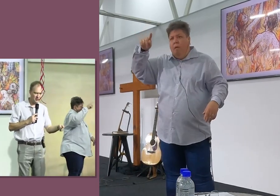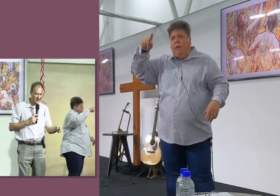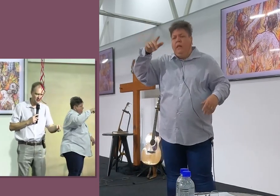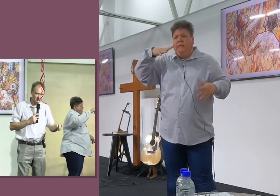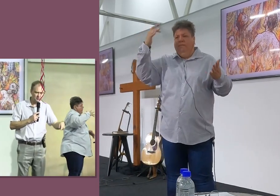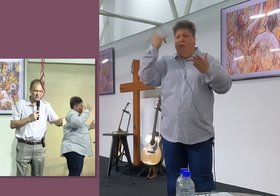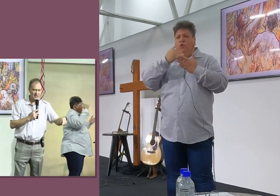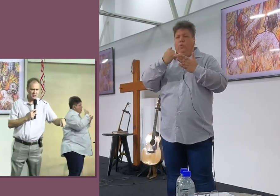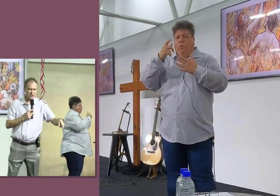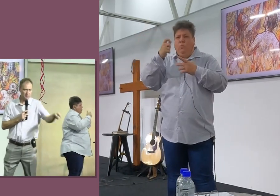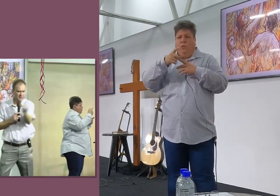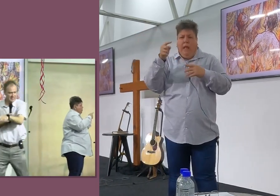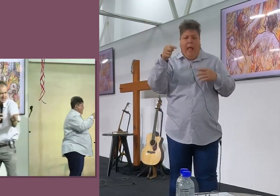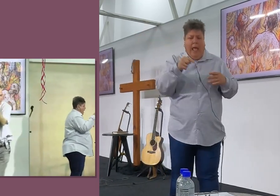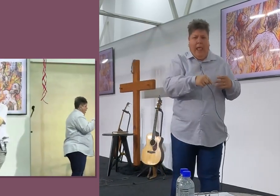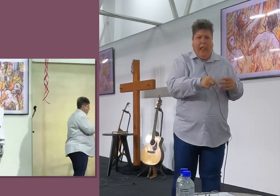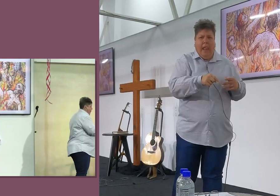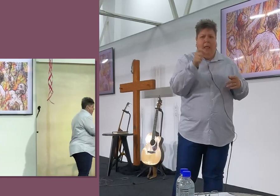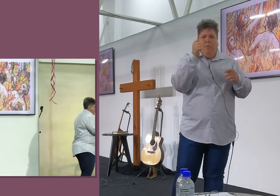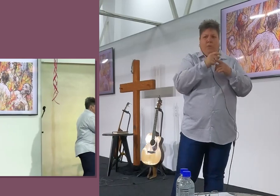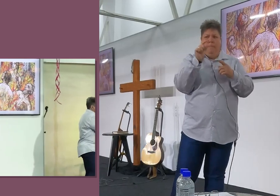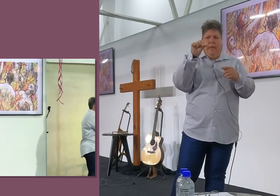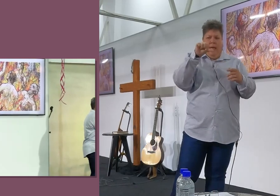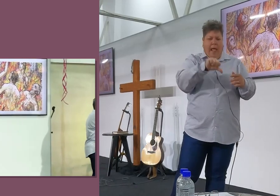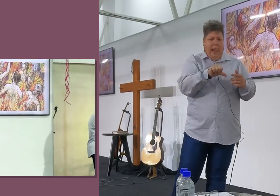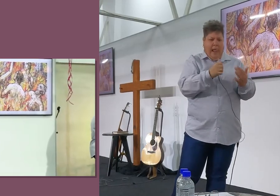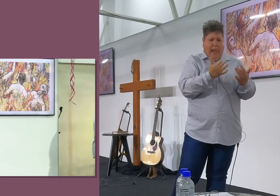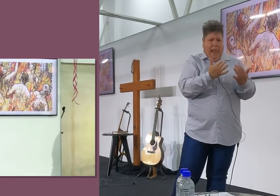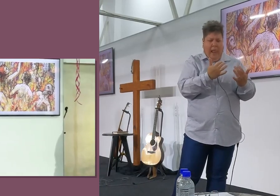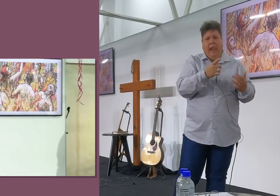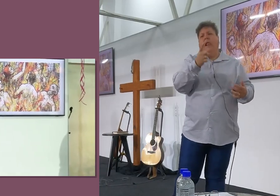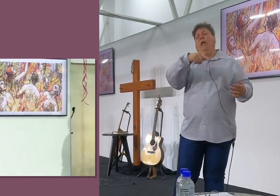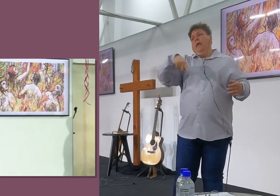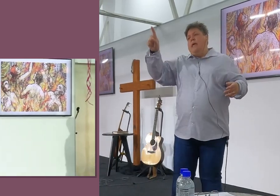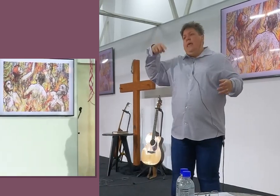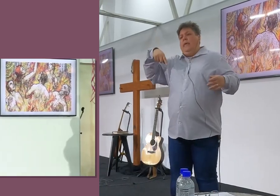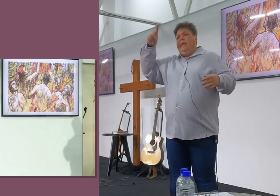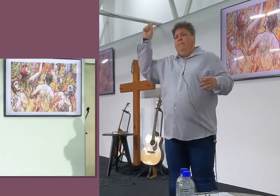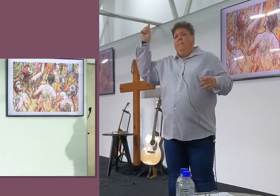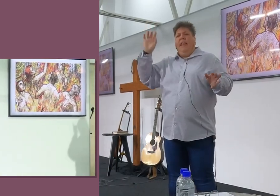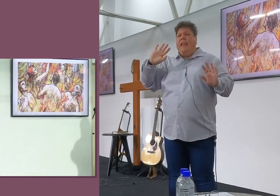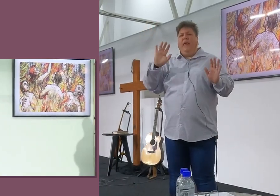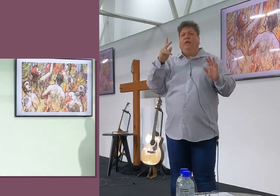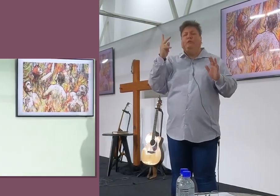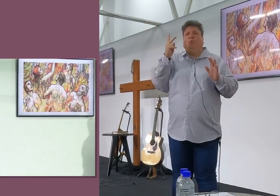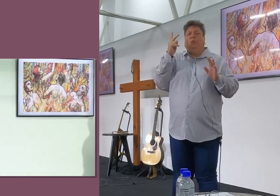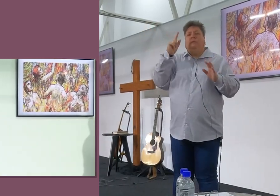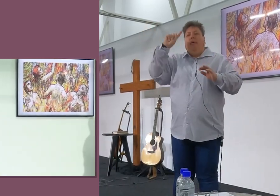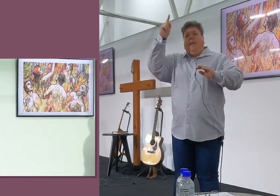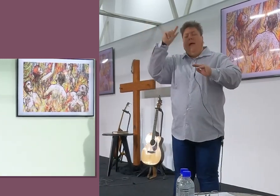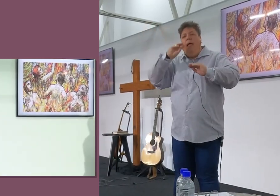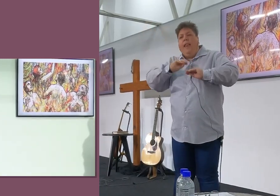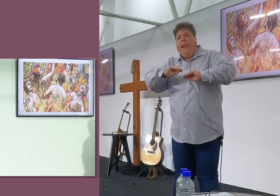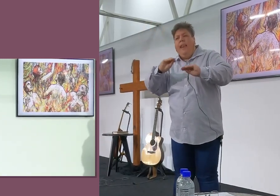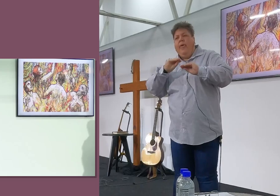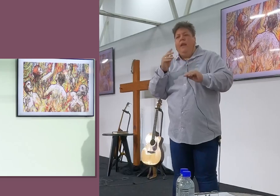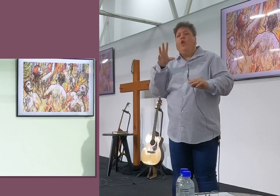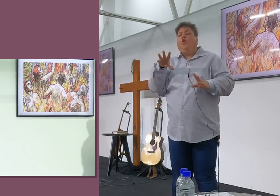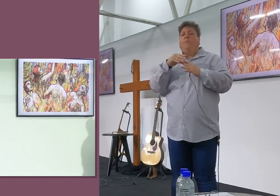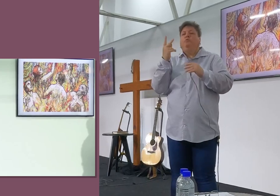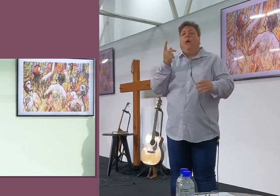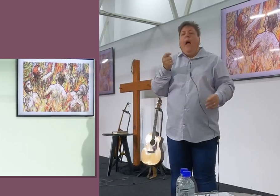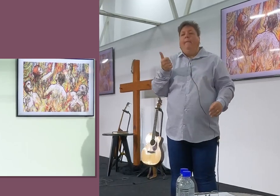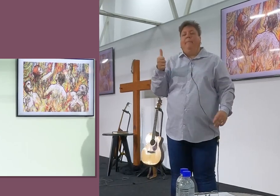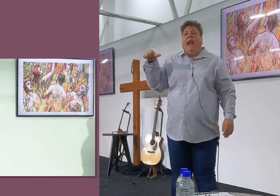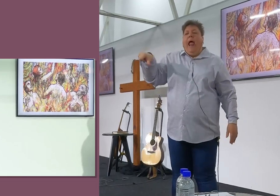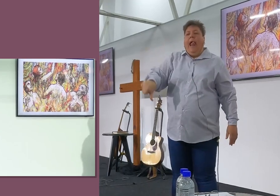veel zonde gedoen, So, En hulle moet hier sitte, Bikkie in die hel gaan tijdspandeer, Maar dis nie so hel, Soos hel, Hel nie, Dis net soos, Amper hel, Verstaan julle wat ek probeer